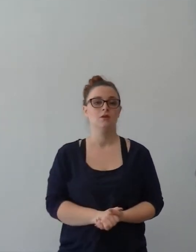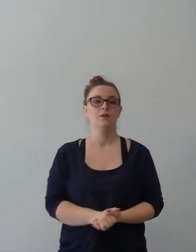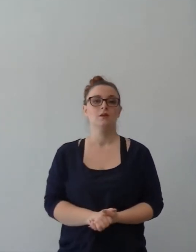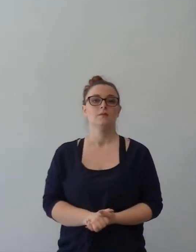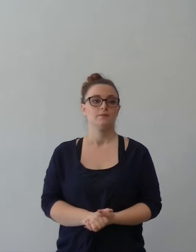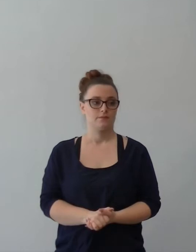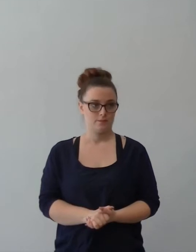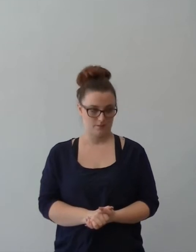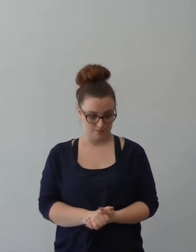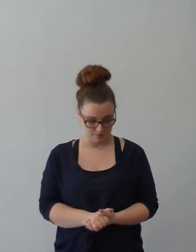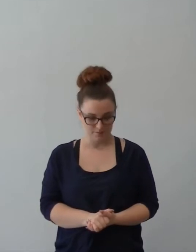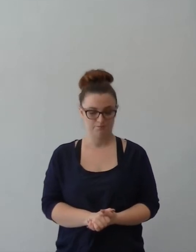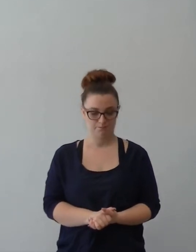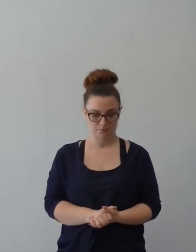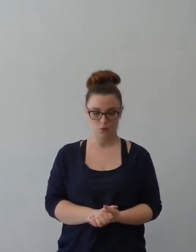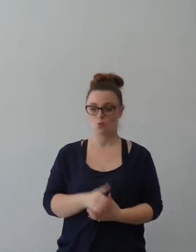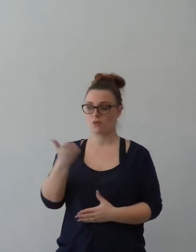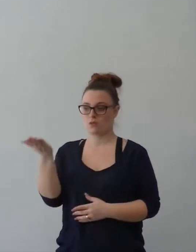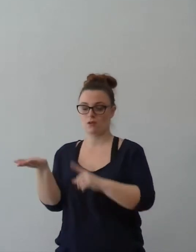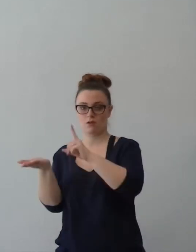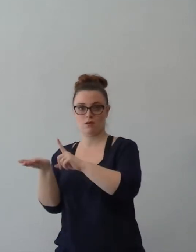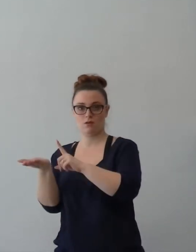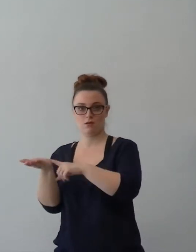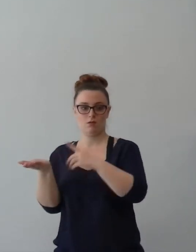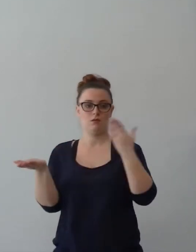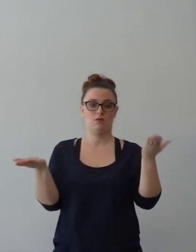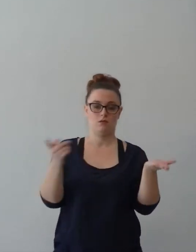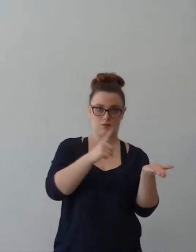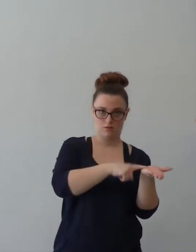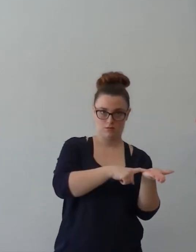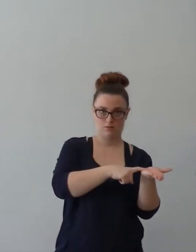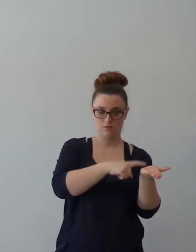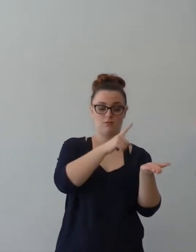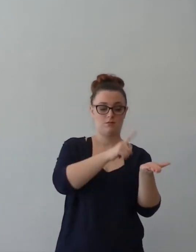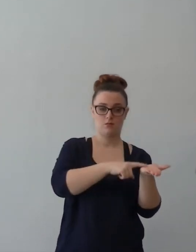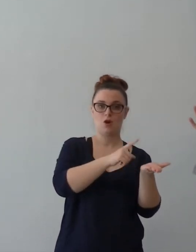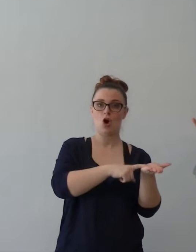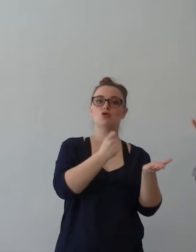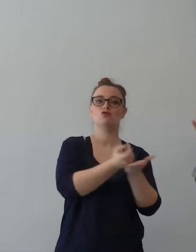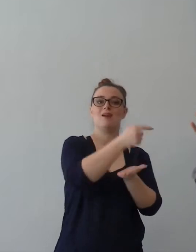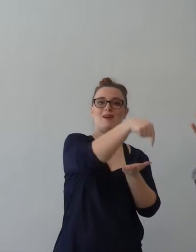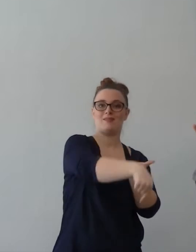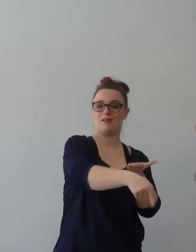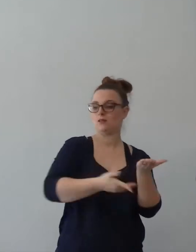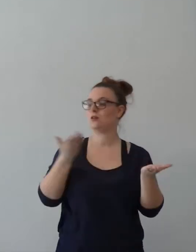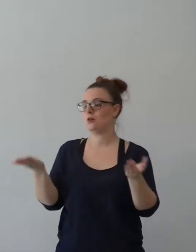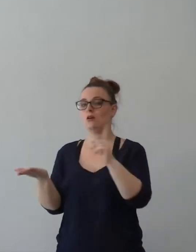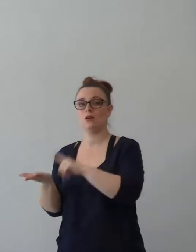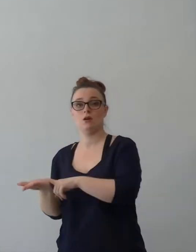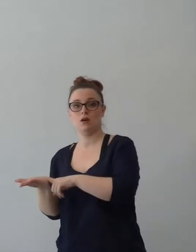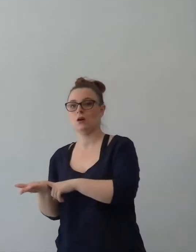Felicità, cosa mi accade adesso? Gioia, cosa mi è accaduto? E che non può più mutare.